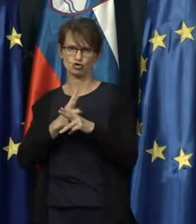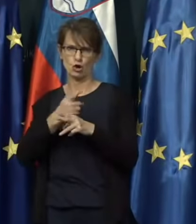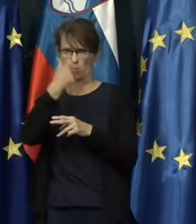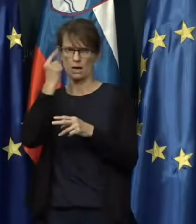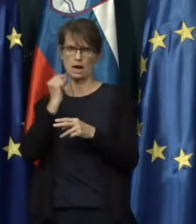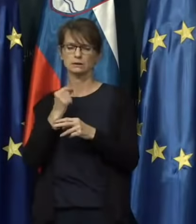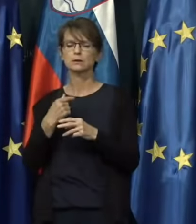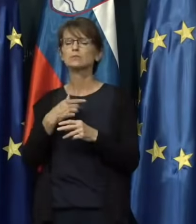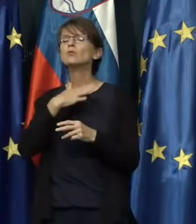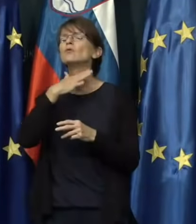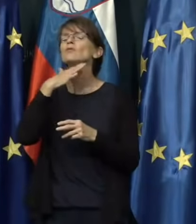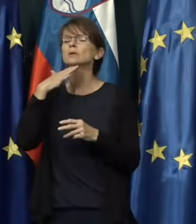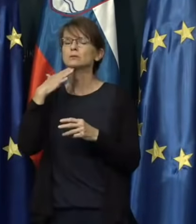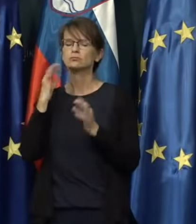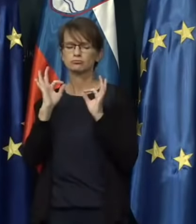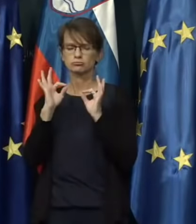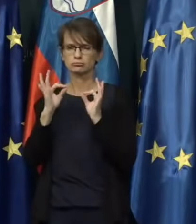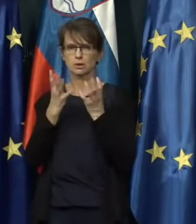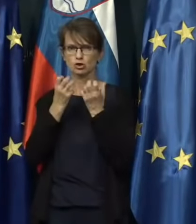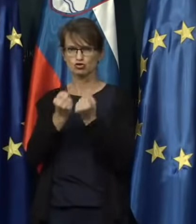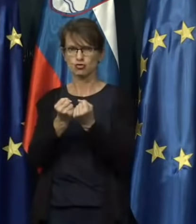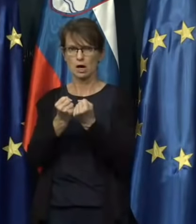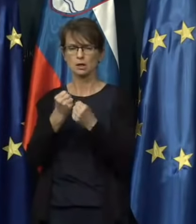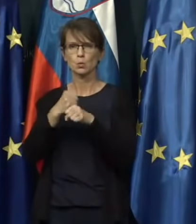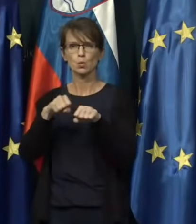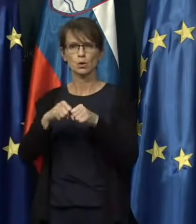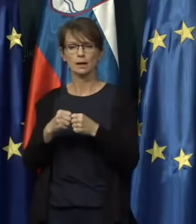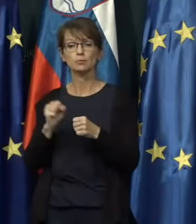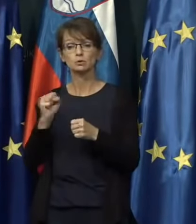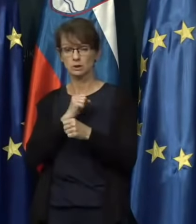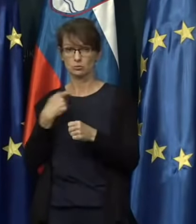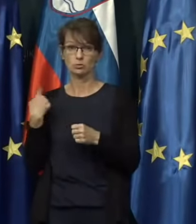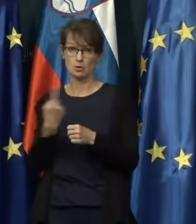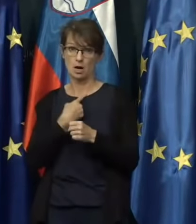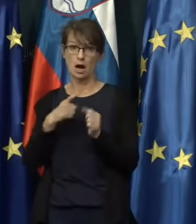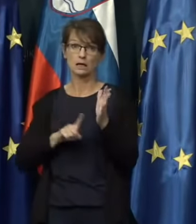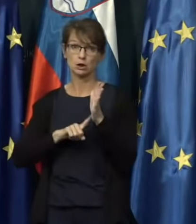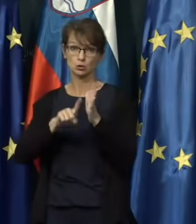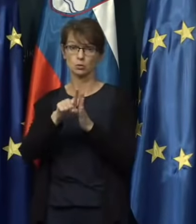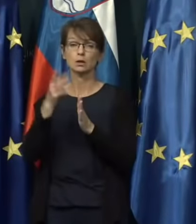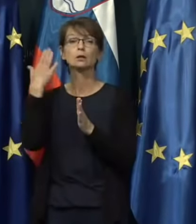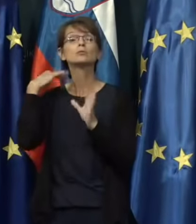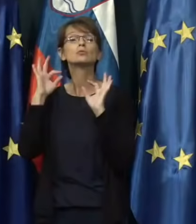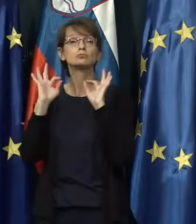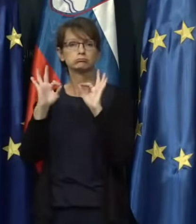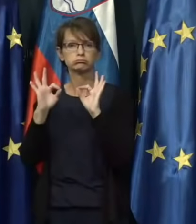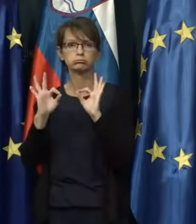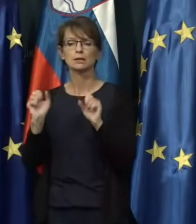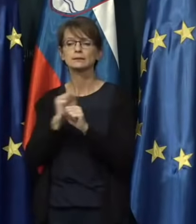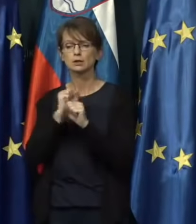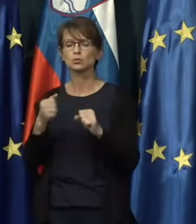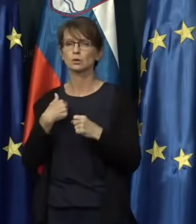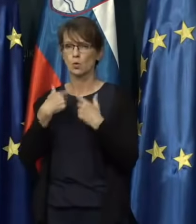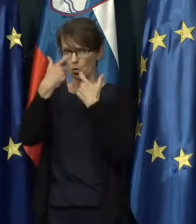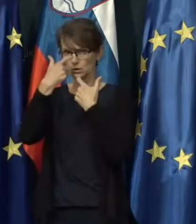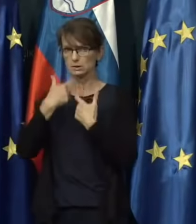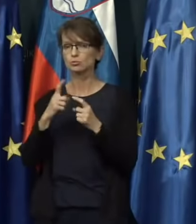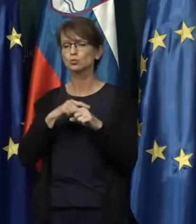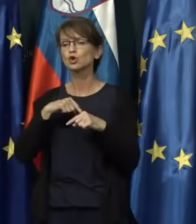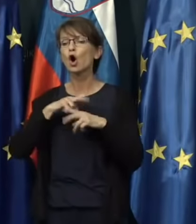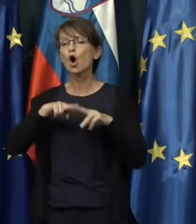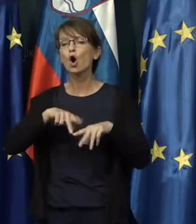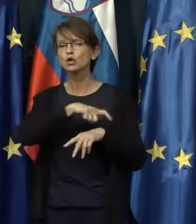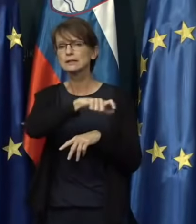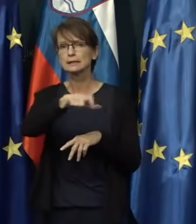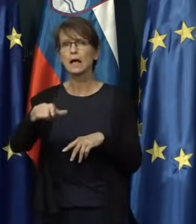meri držali ukrepov in zato tudi dosegli dobre rezultate, za kar sem tudi jaz osebno in mislim, da tudi ostali smo